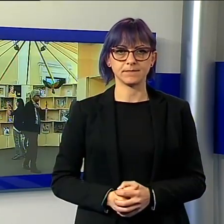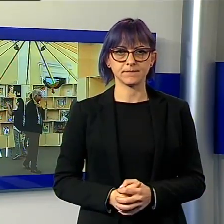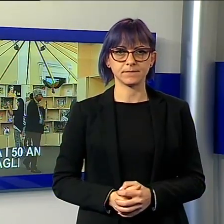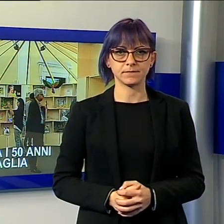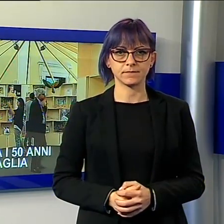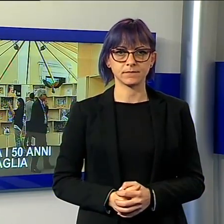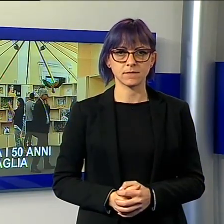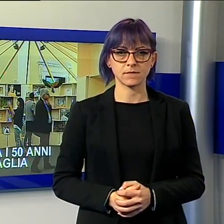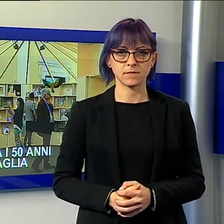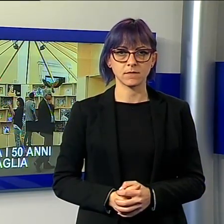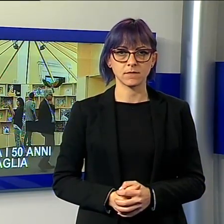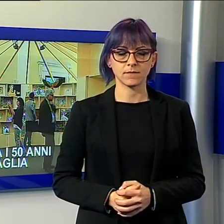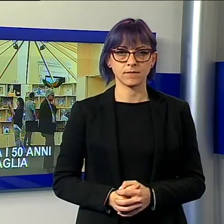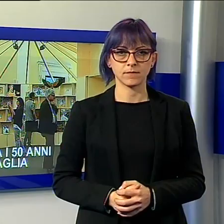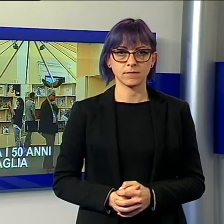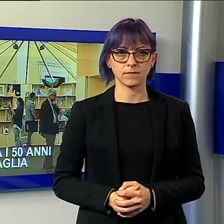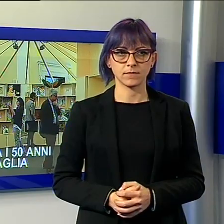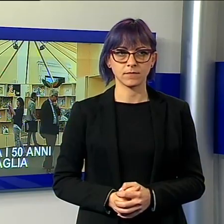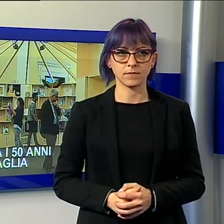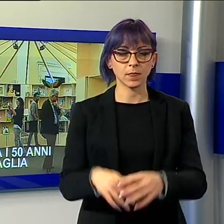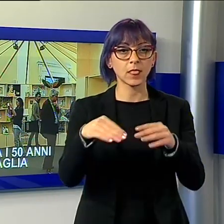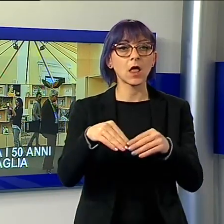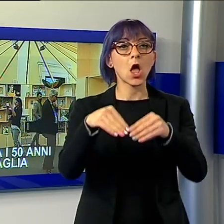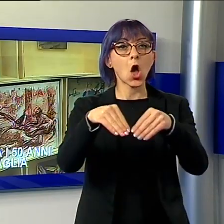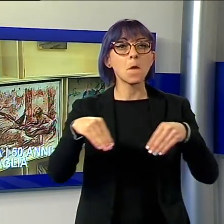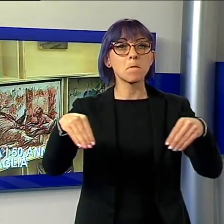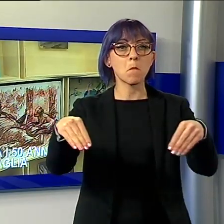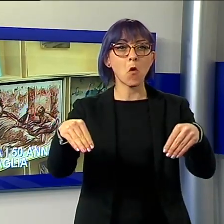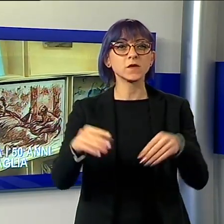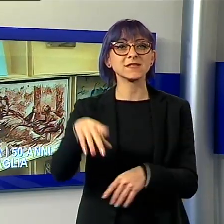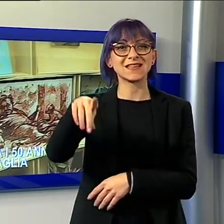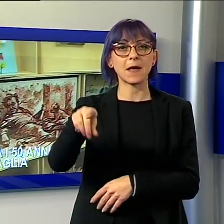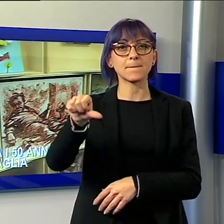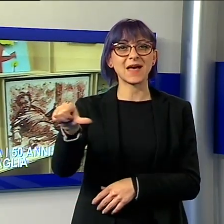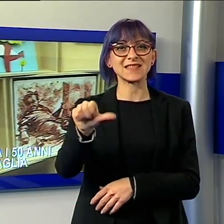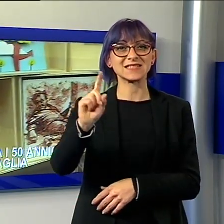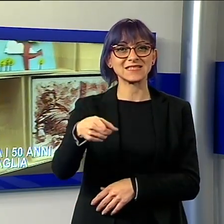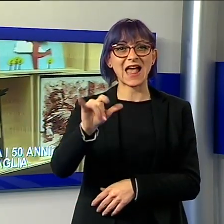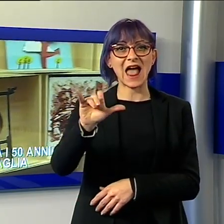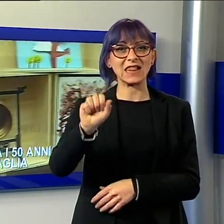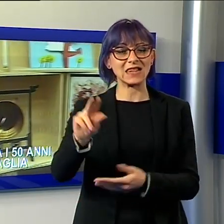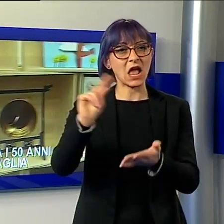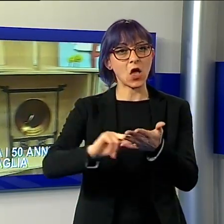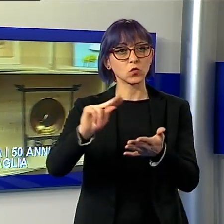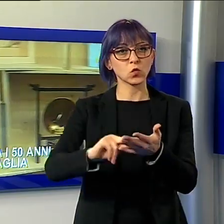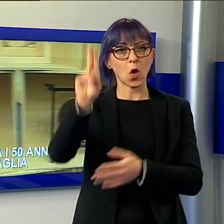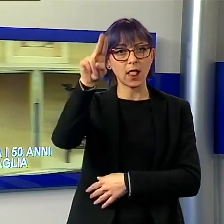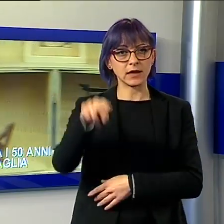In mostra ai 50 anni del Passaglia a Palazzo Ducale un'esposizione dedicata al mezzo secolo di vita del liceo artistico e